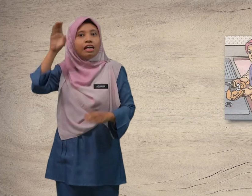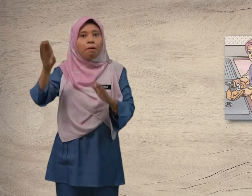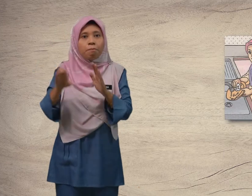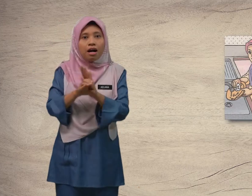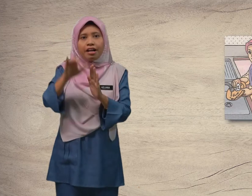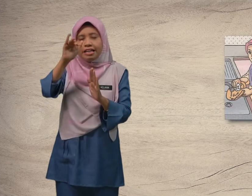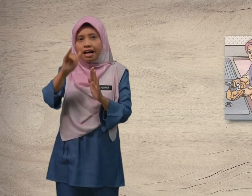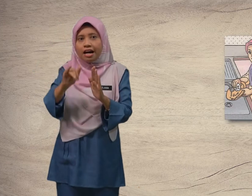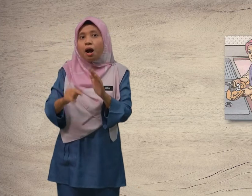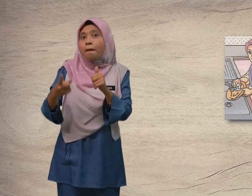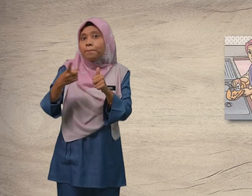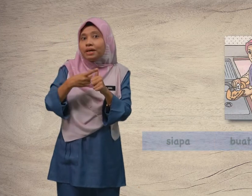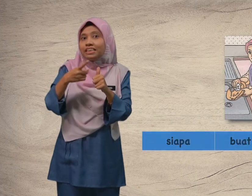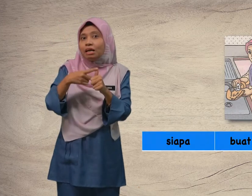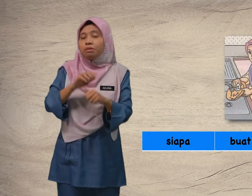Gambar yang pertama.